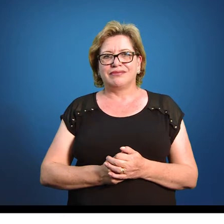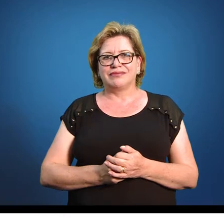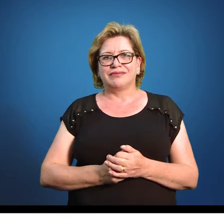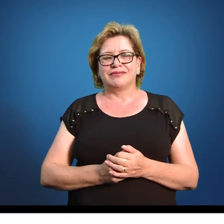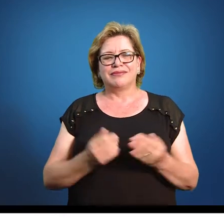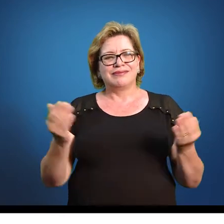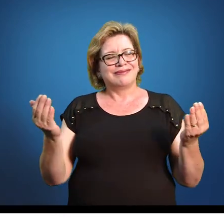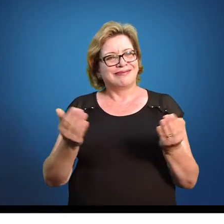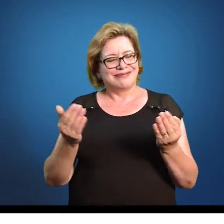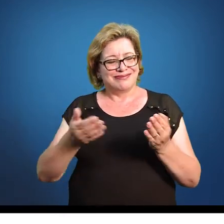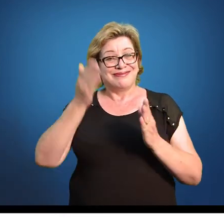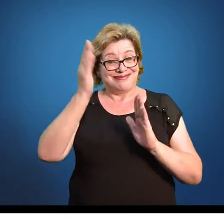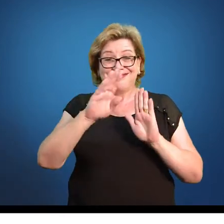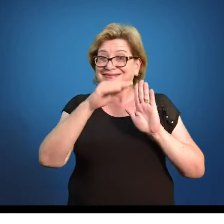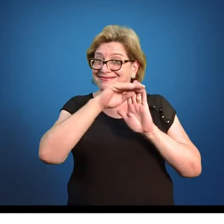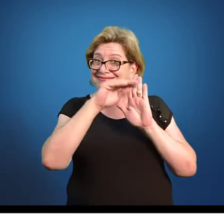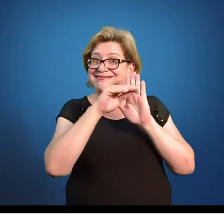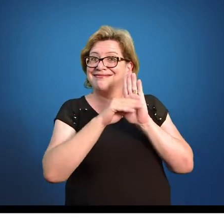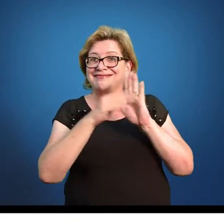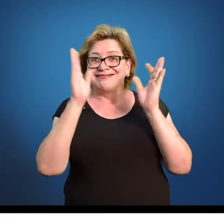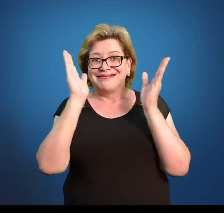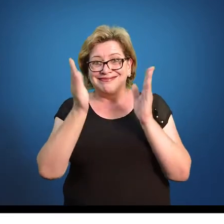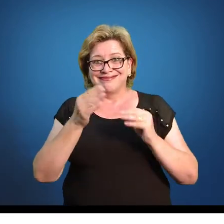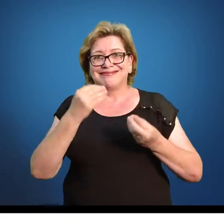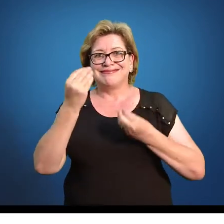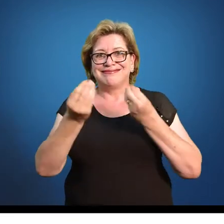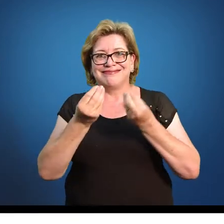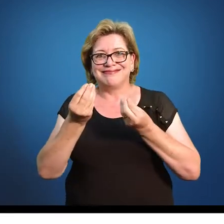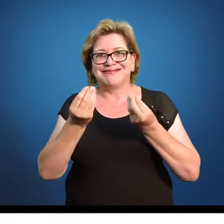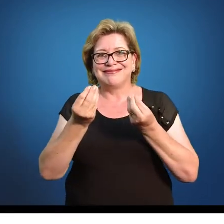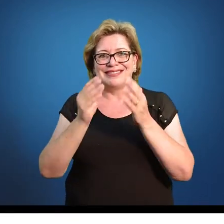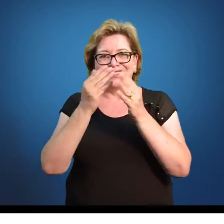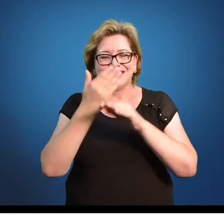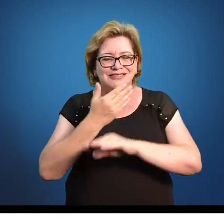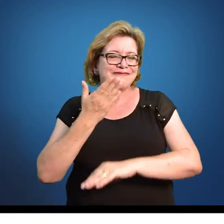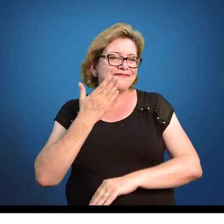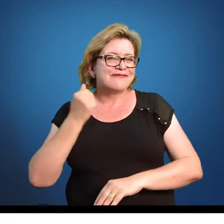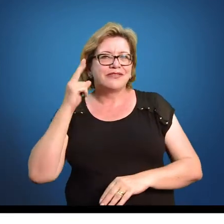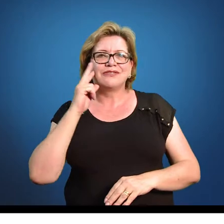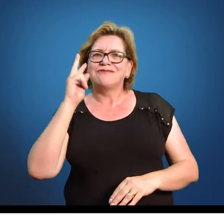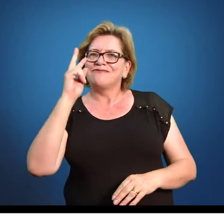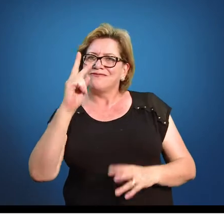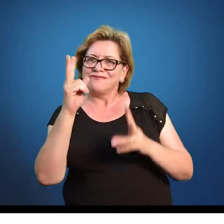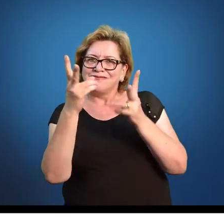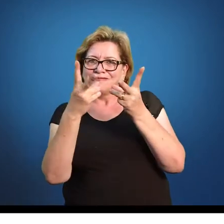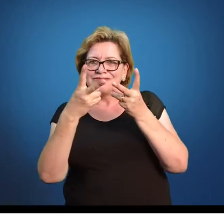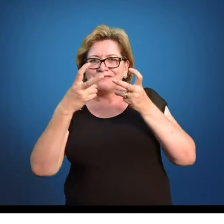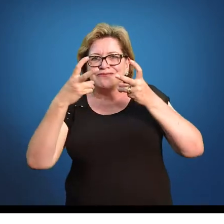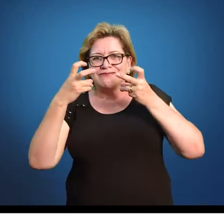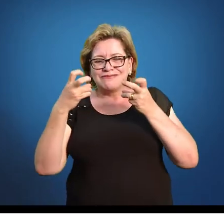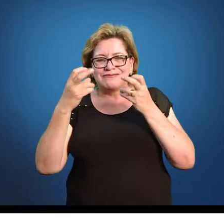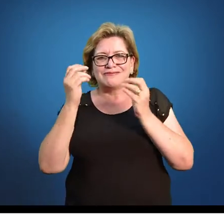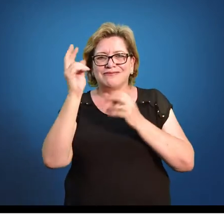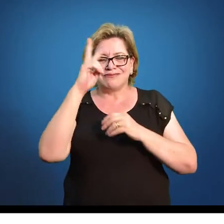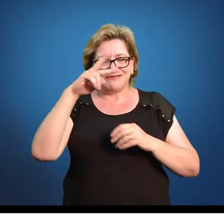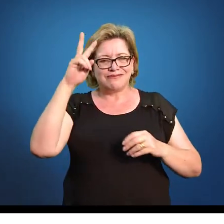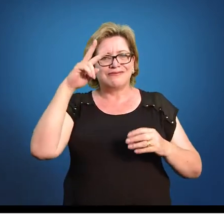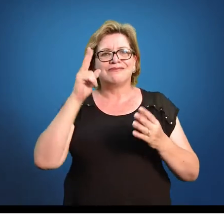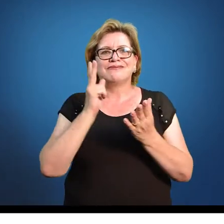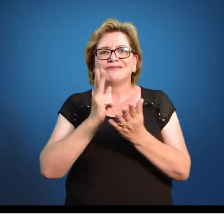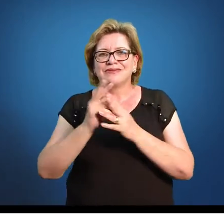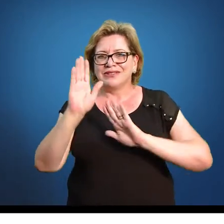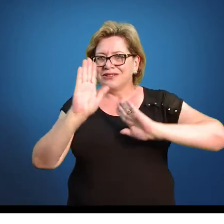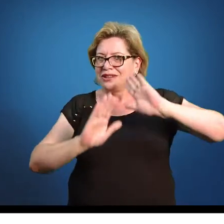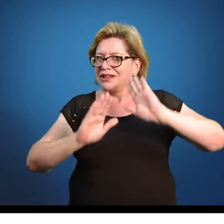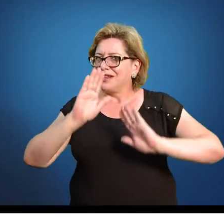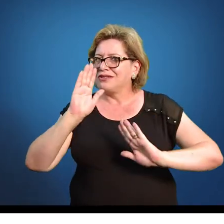Então agora o nosso Rol já está pronto. Obviamente que é muito mais prático e fácil visualizar as coisas dessa forma. Lembrando que nem sempre